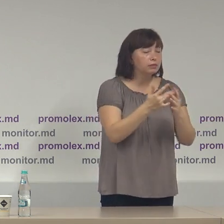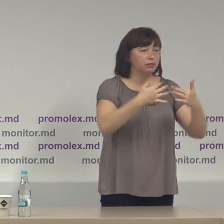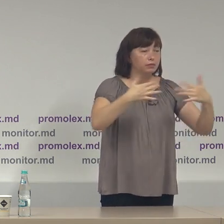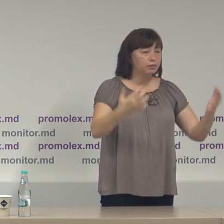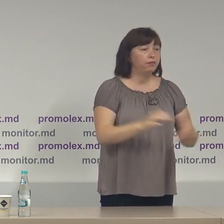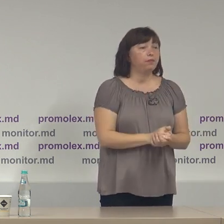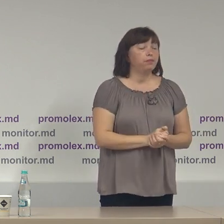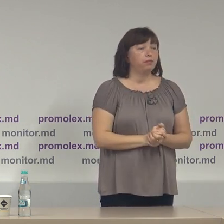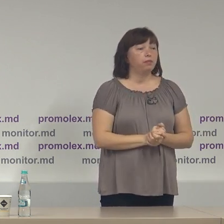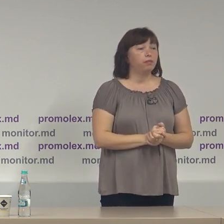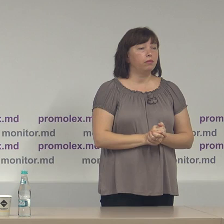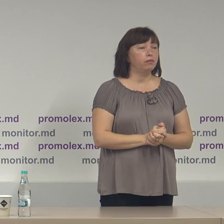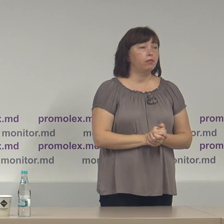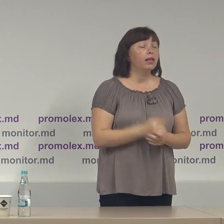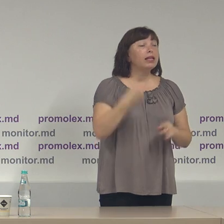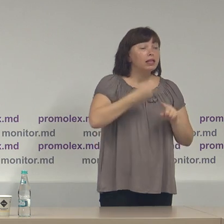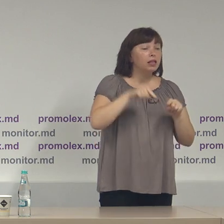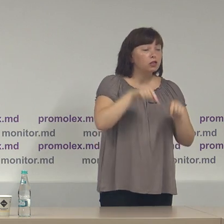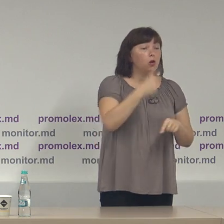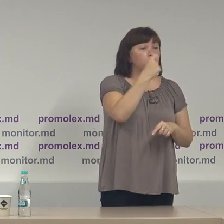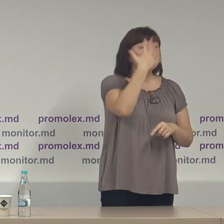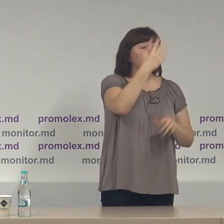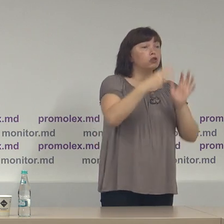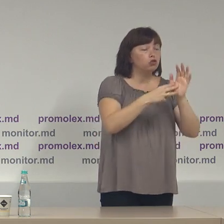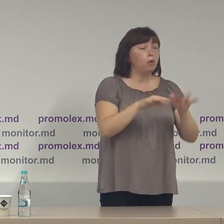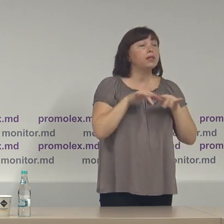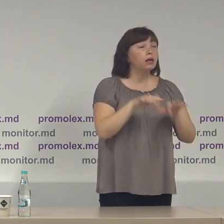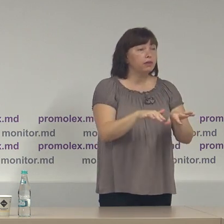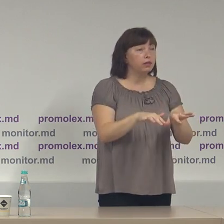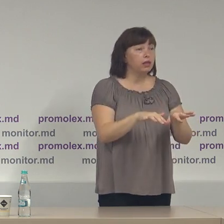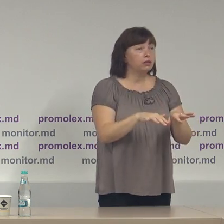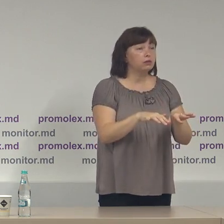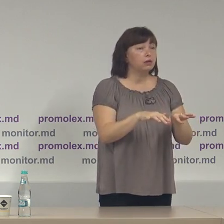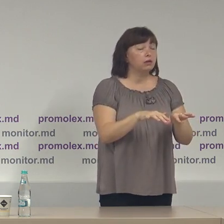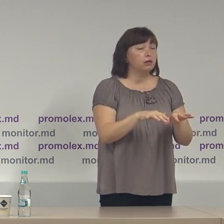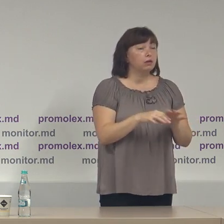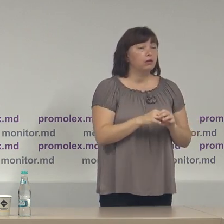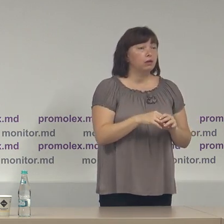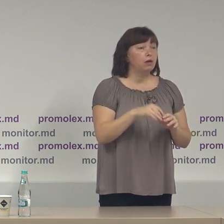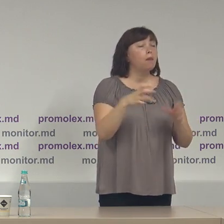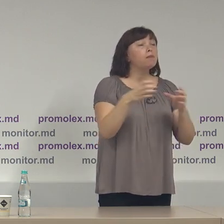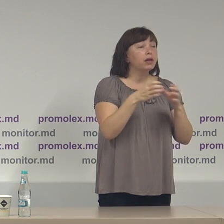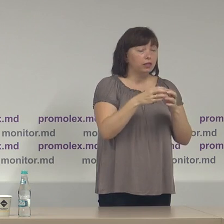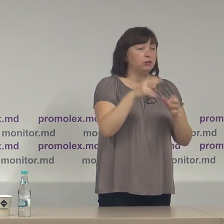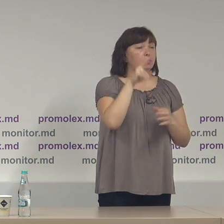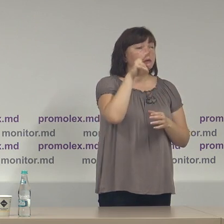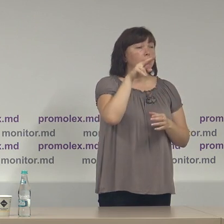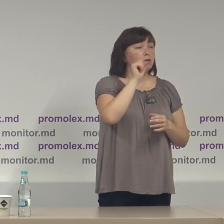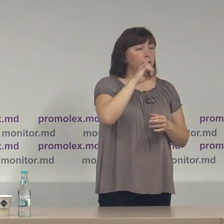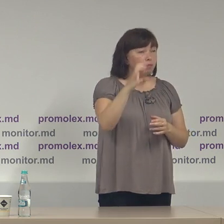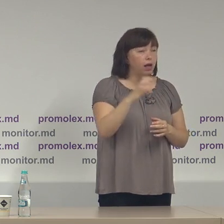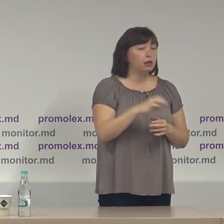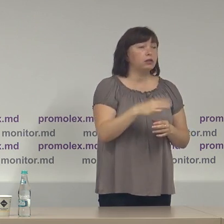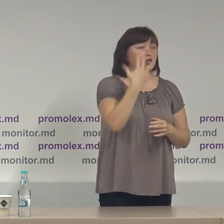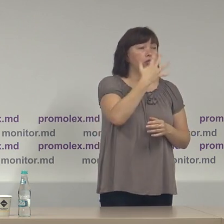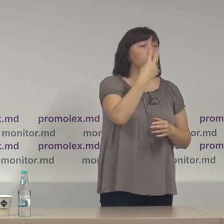Deci din astea 158 de activități Partidul Acțiunilor și Solidaritate revine